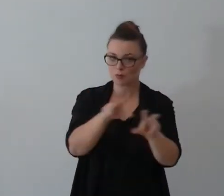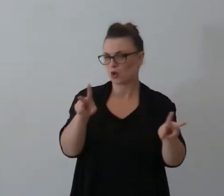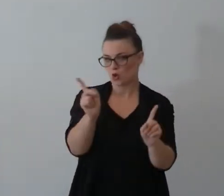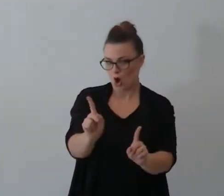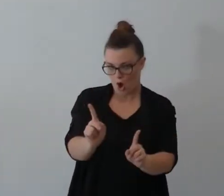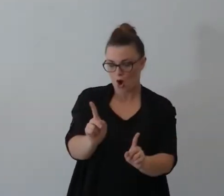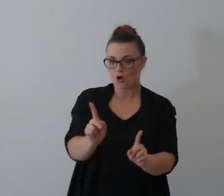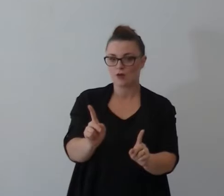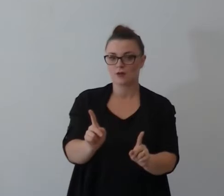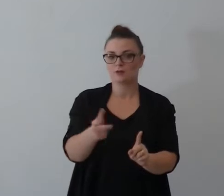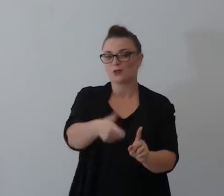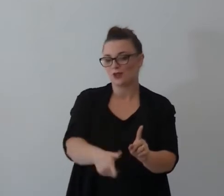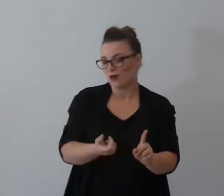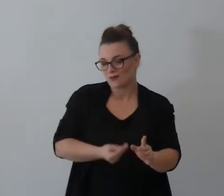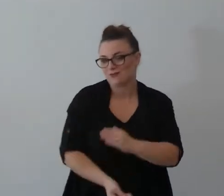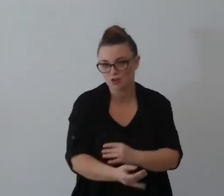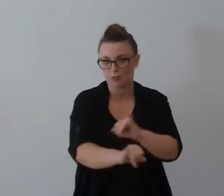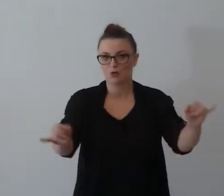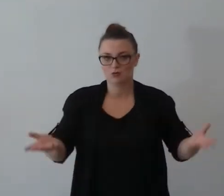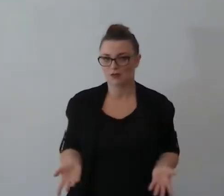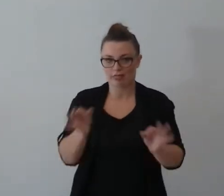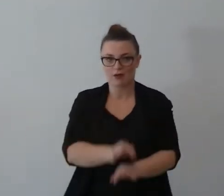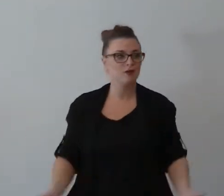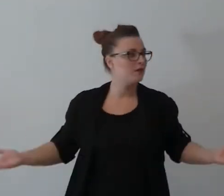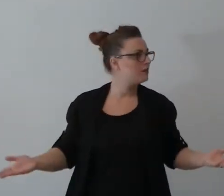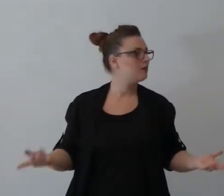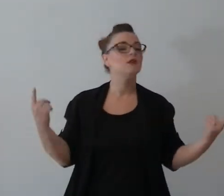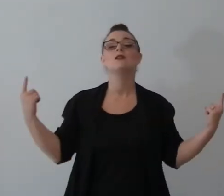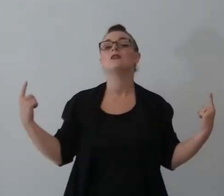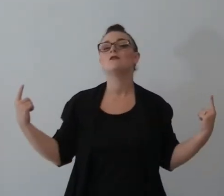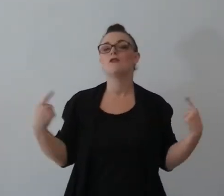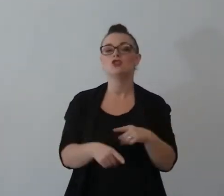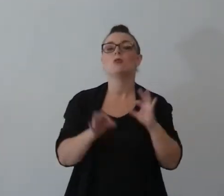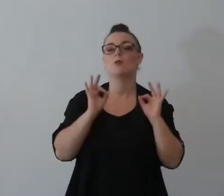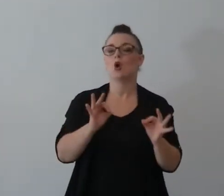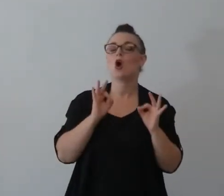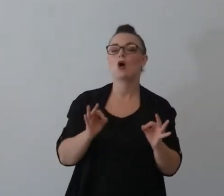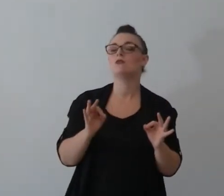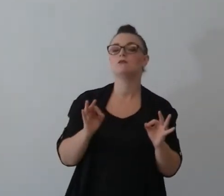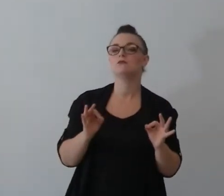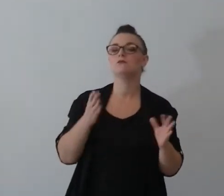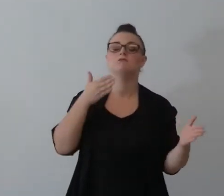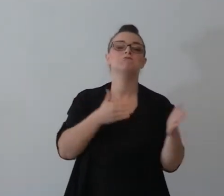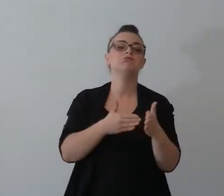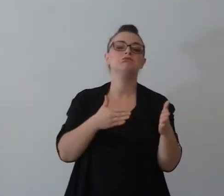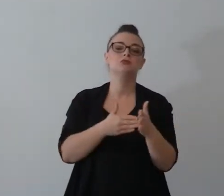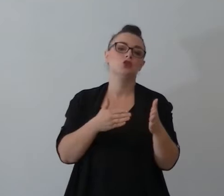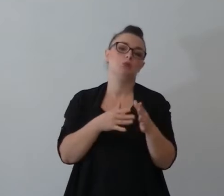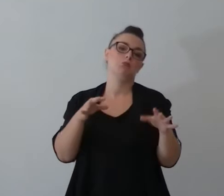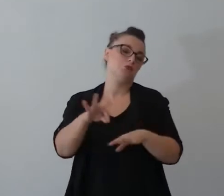altrimenti non nasce più nessuno ma semplicemente hanno smesso di sposarsi sia civile che